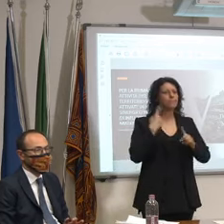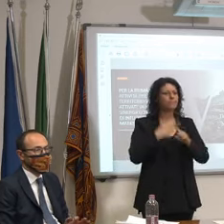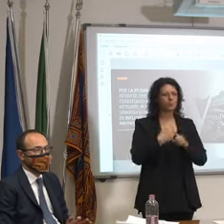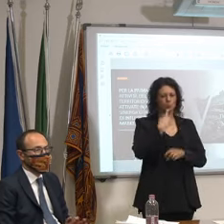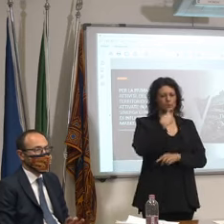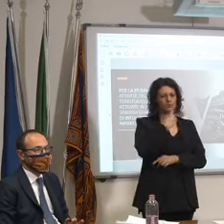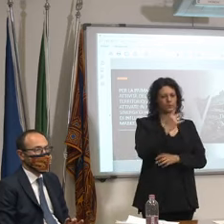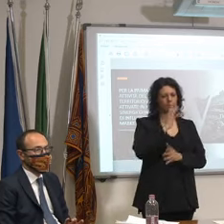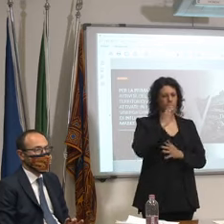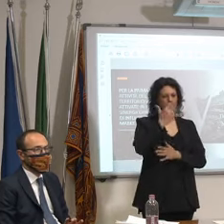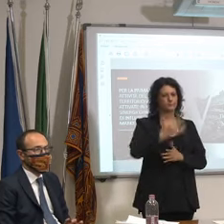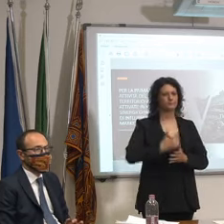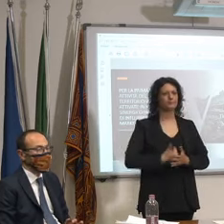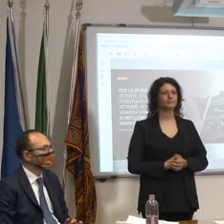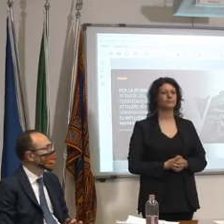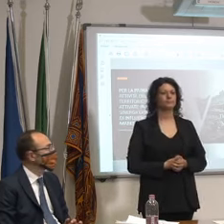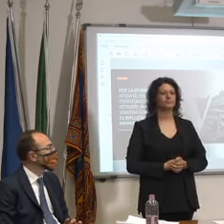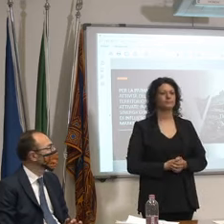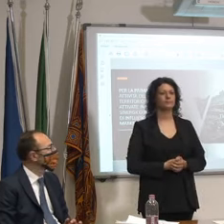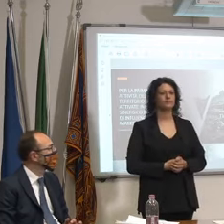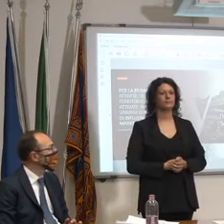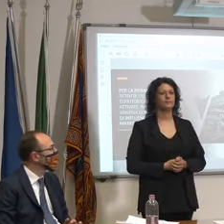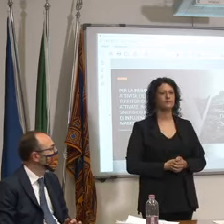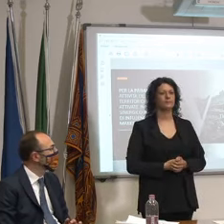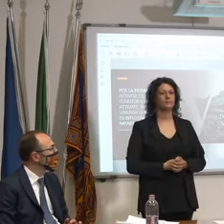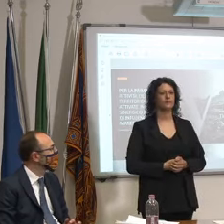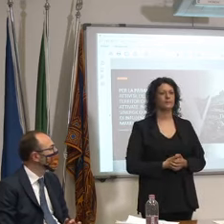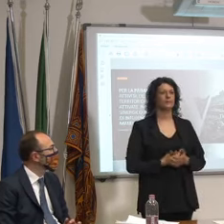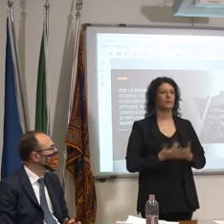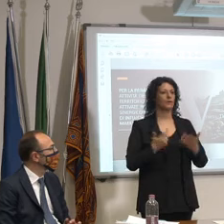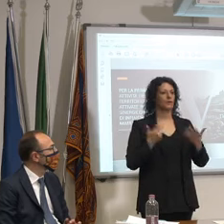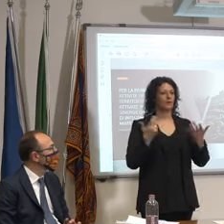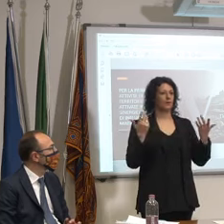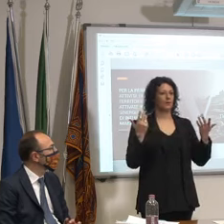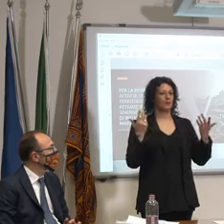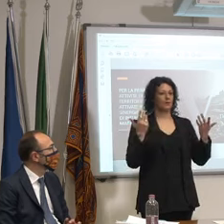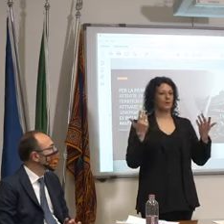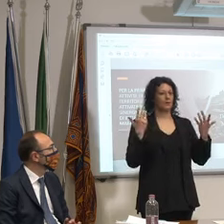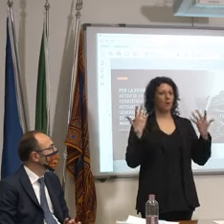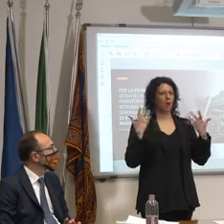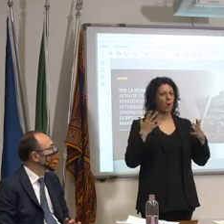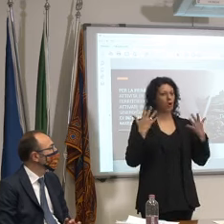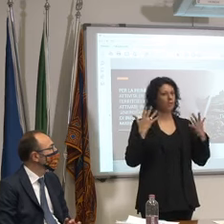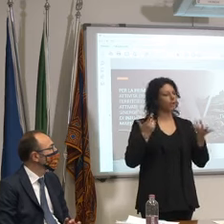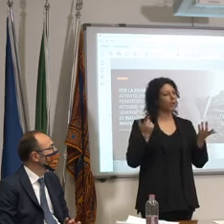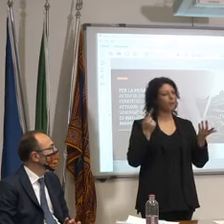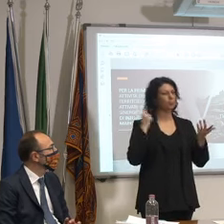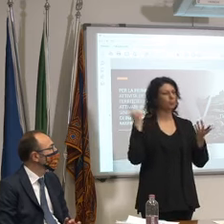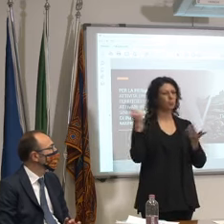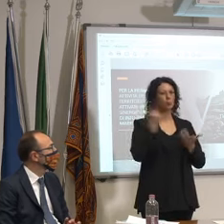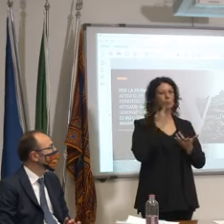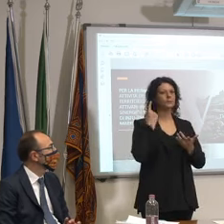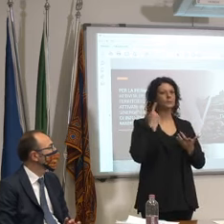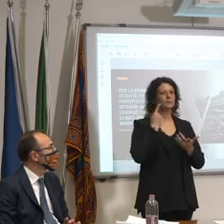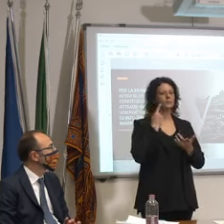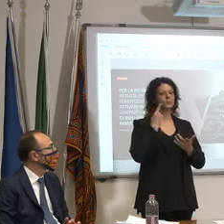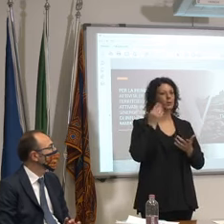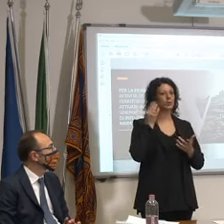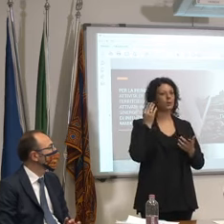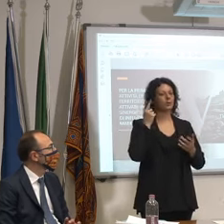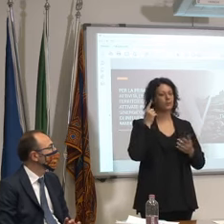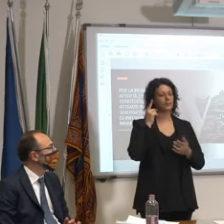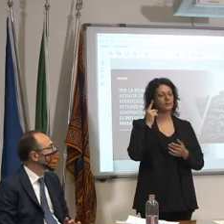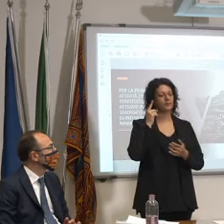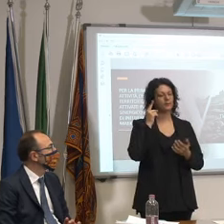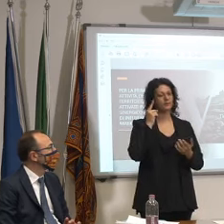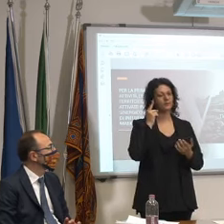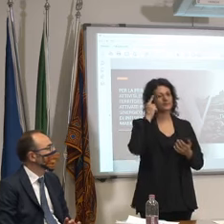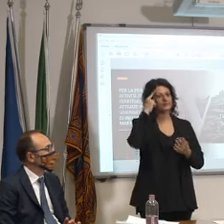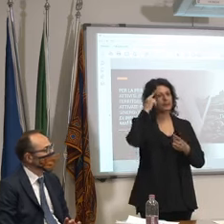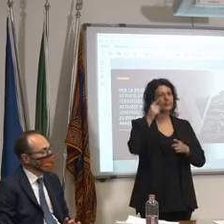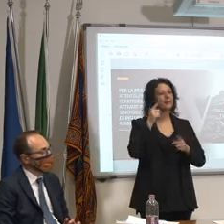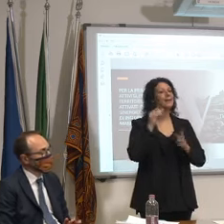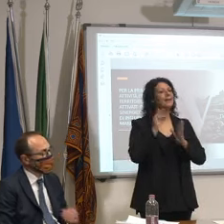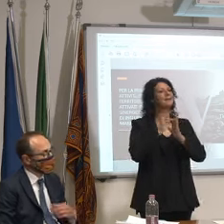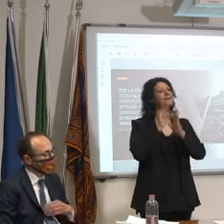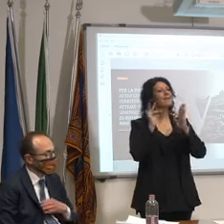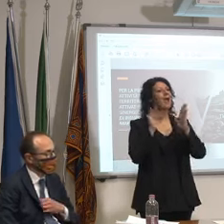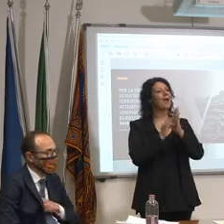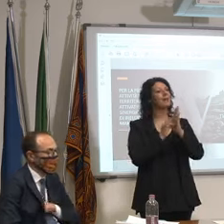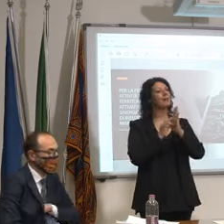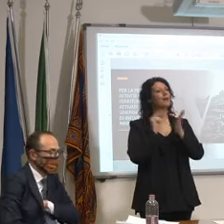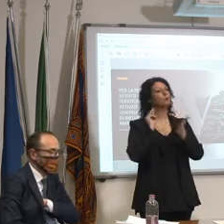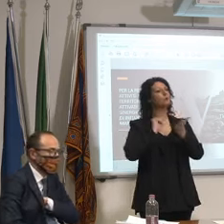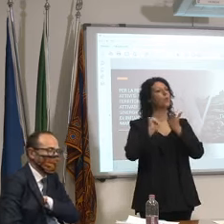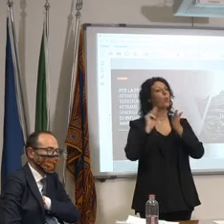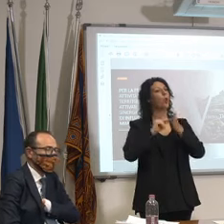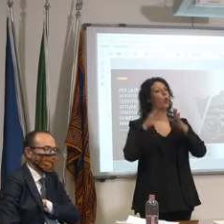roba cioè come mai tutta sta voglia di sentire la data dell'apertura delle scuole al